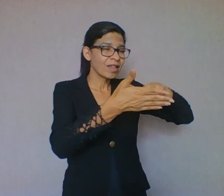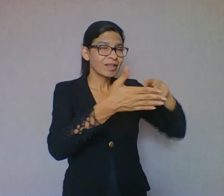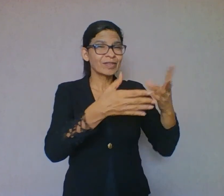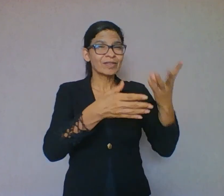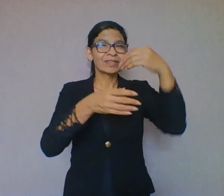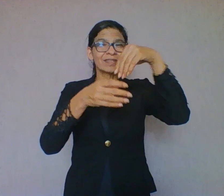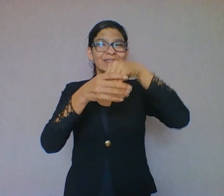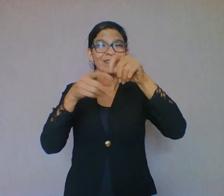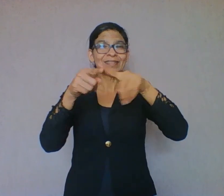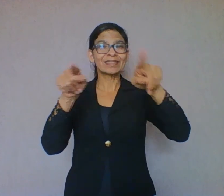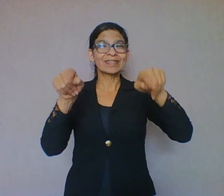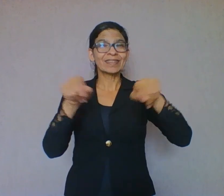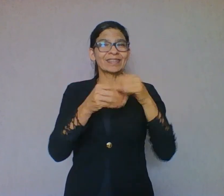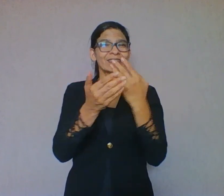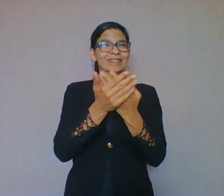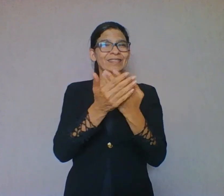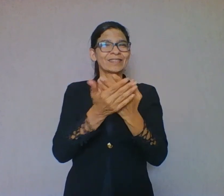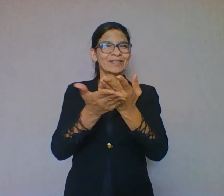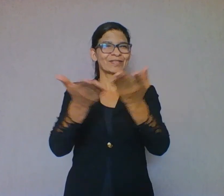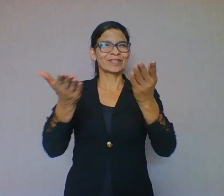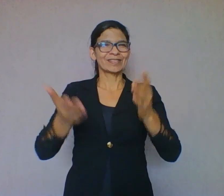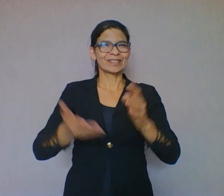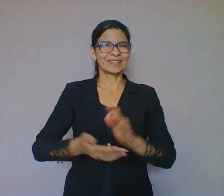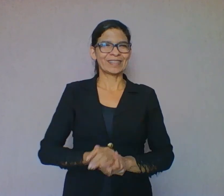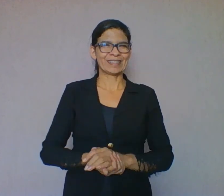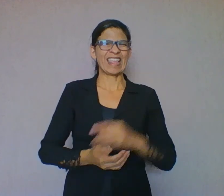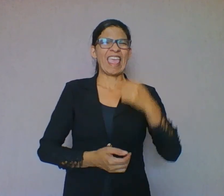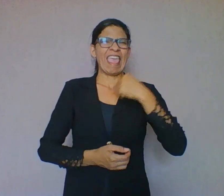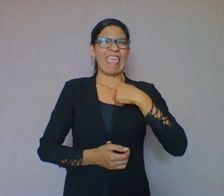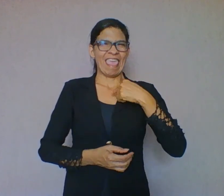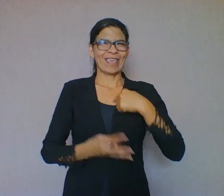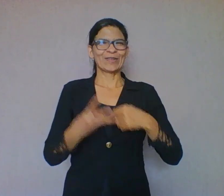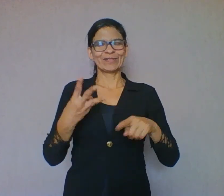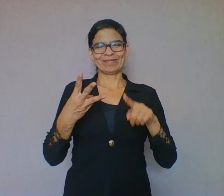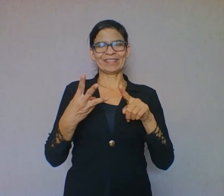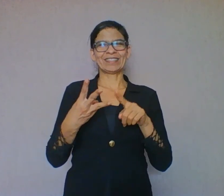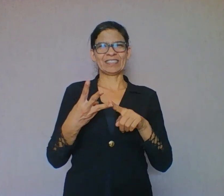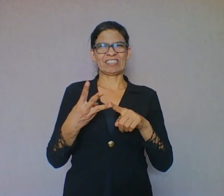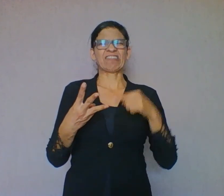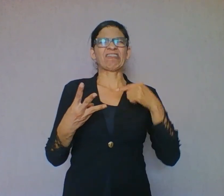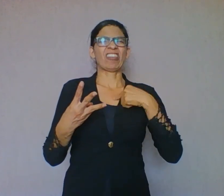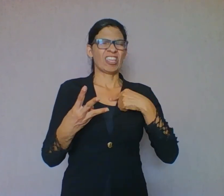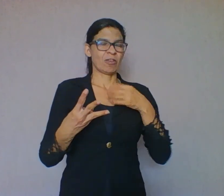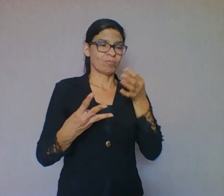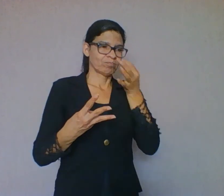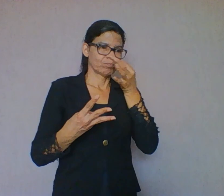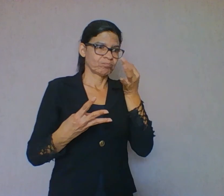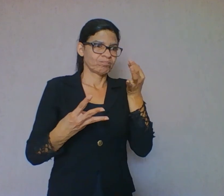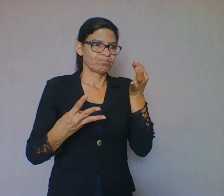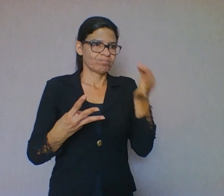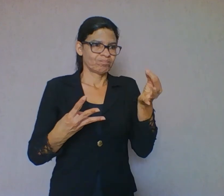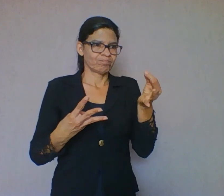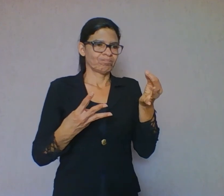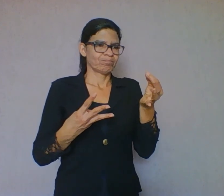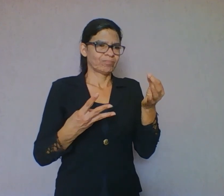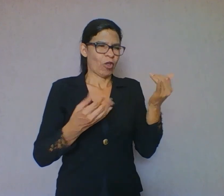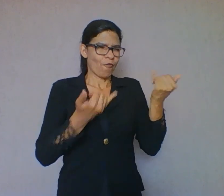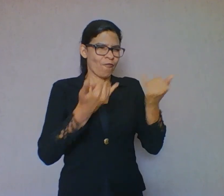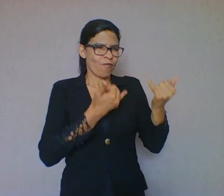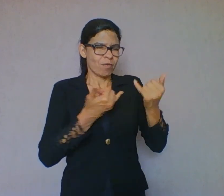antemão, já me informo que sou o terceiro tipo de leitor. Sou bastante atenta ao que leio e procuro sempre pesquisar as informações para verificar se